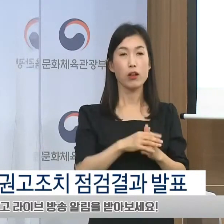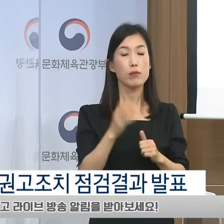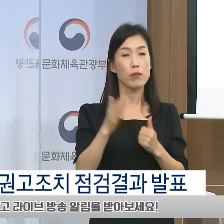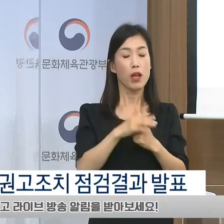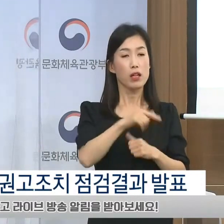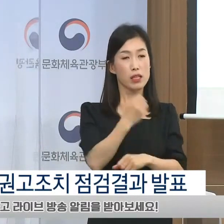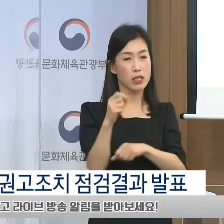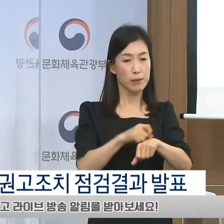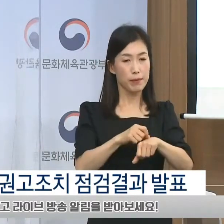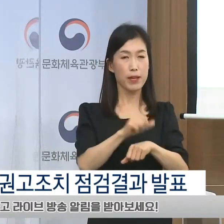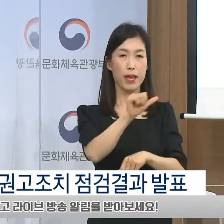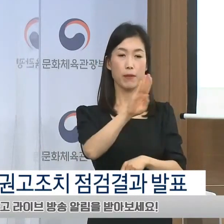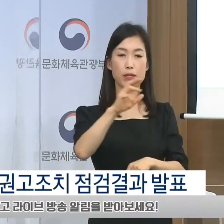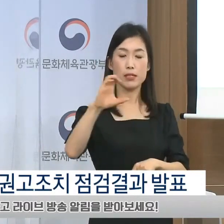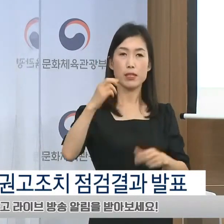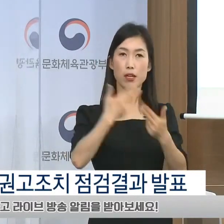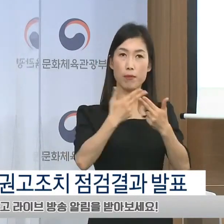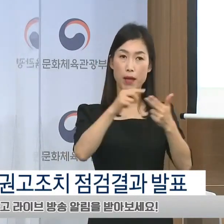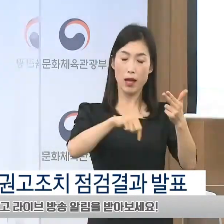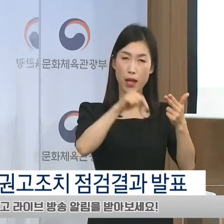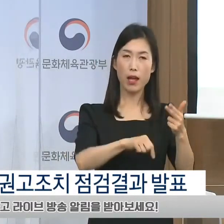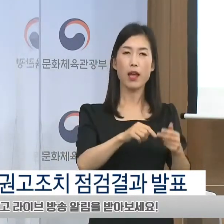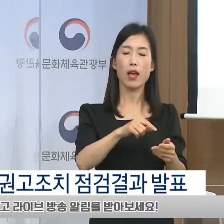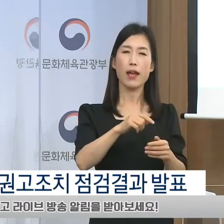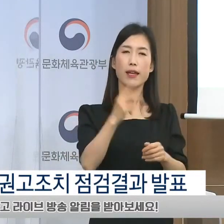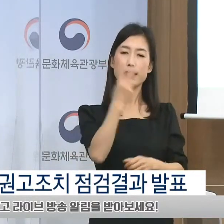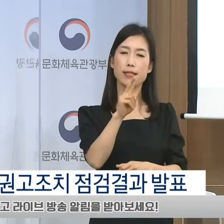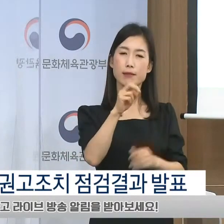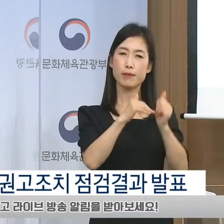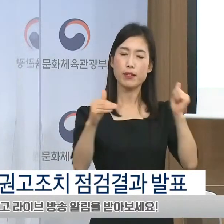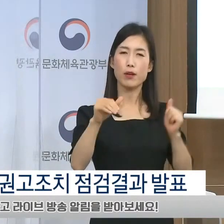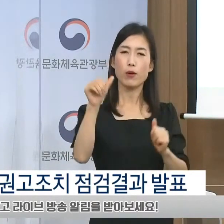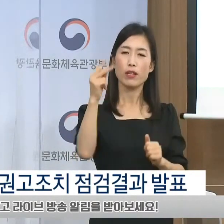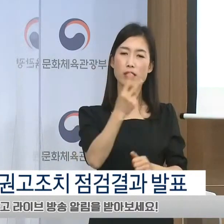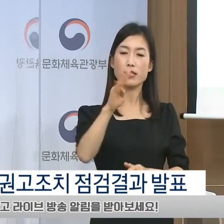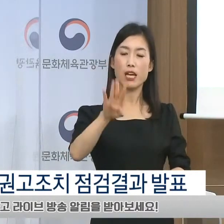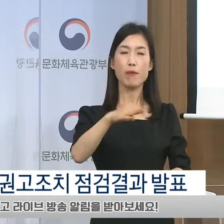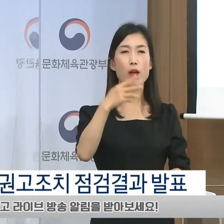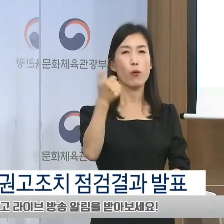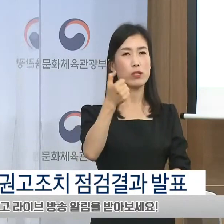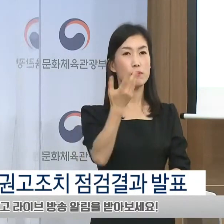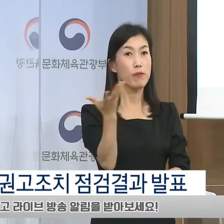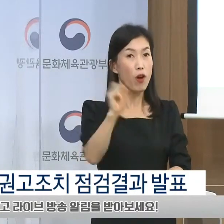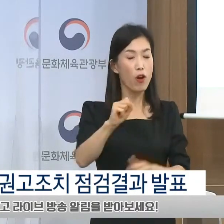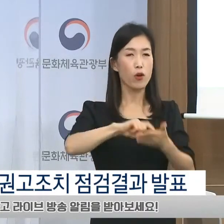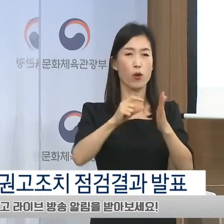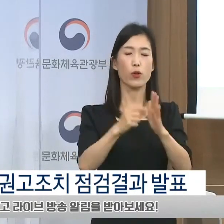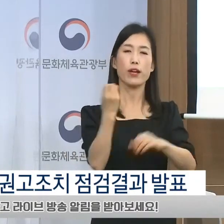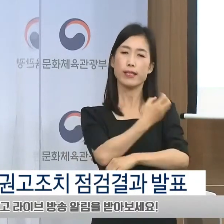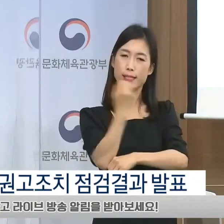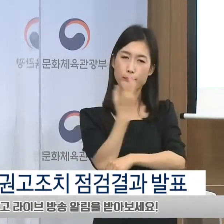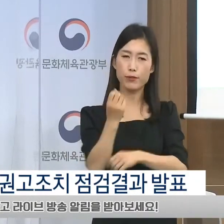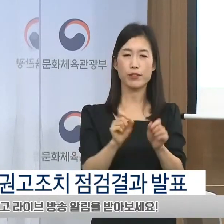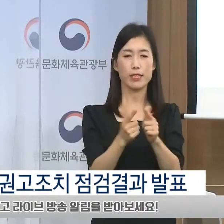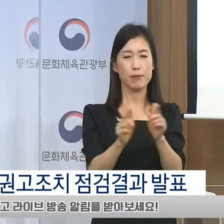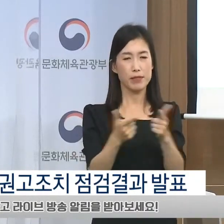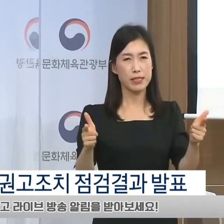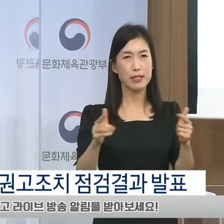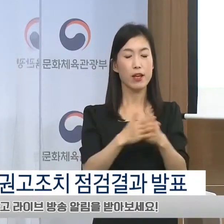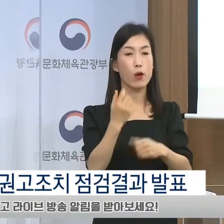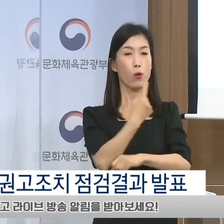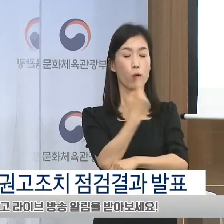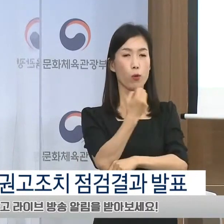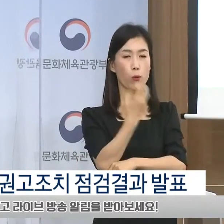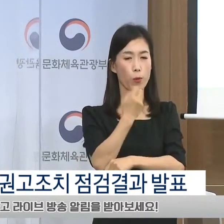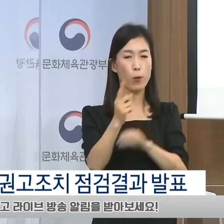부수는 2020년 기준으로 약 2,452억 원에 달하는 신문, 잡지 등 인쇄 매체 정부 광고를